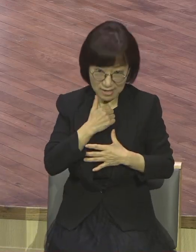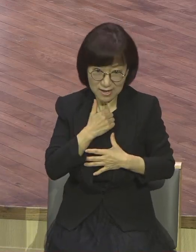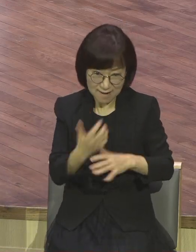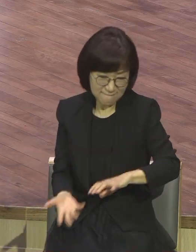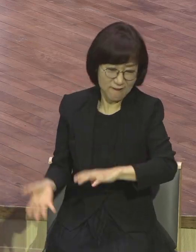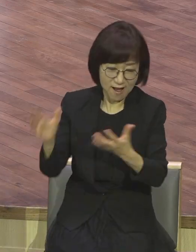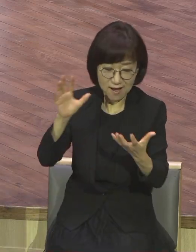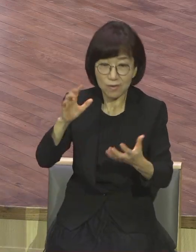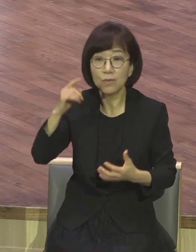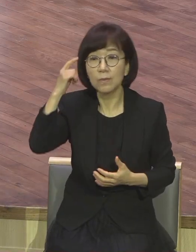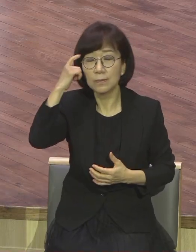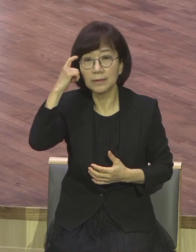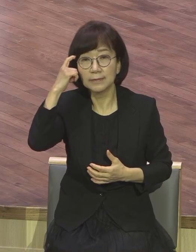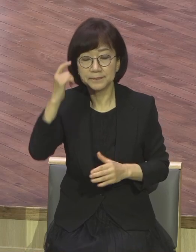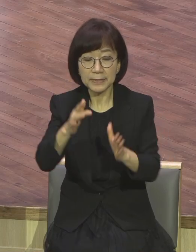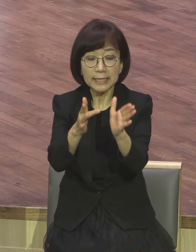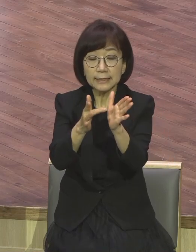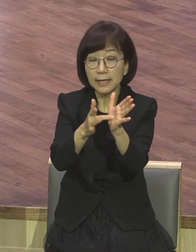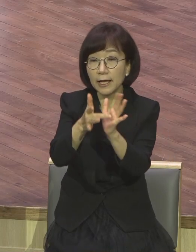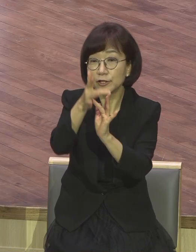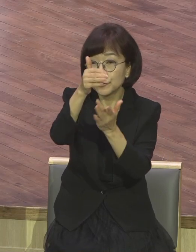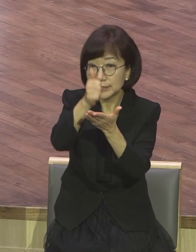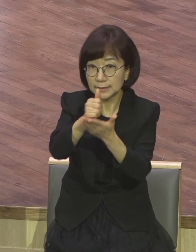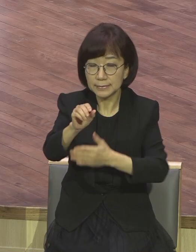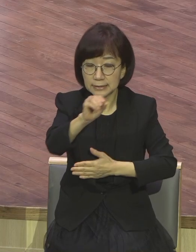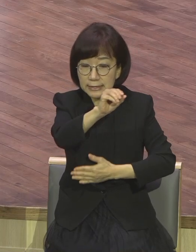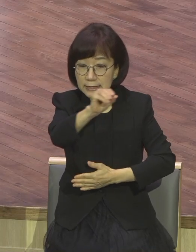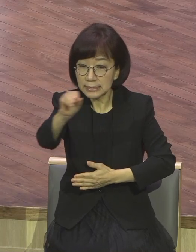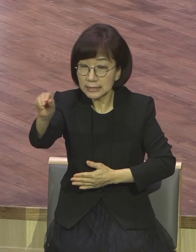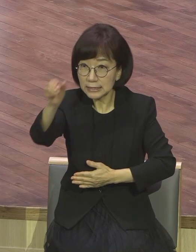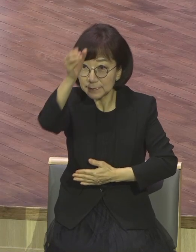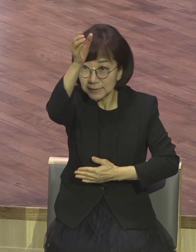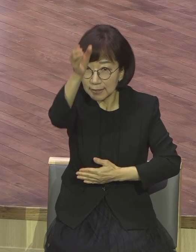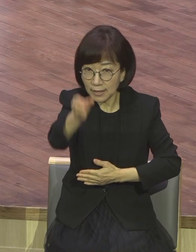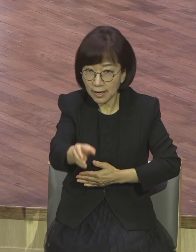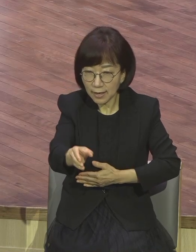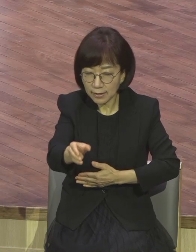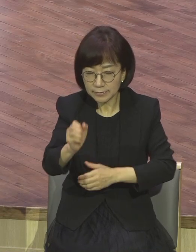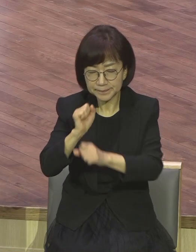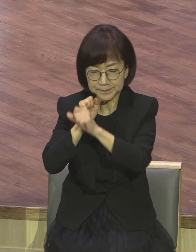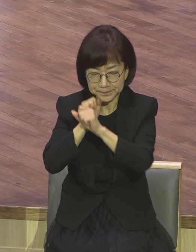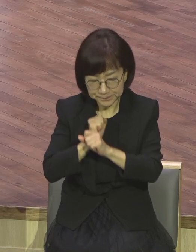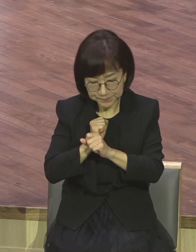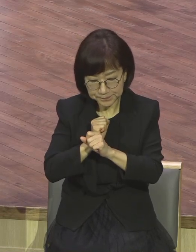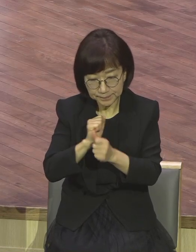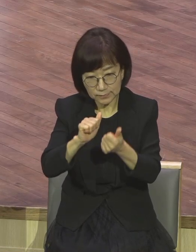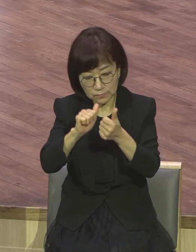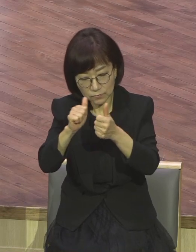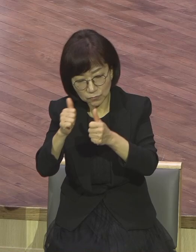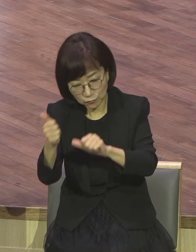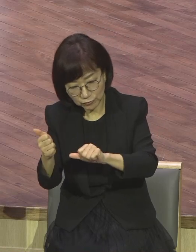예수님께서 십자가 대속이라는 본질적인 미션을 수행하기 위해서 예루살렘에 입성하신 후에